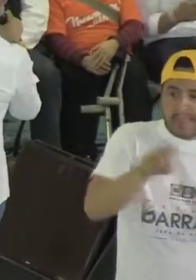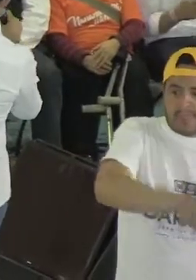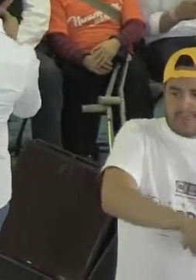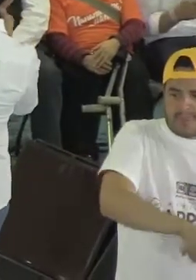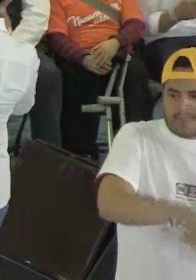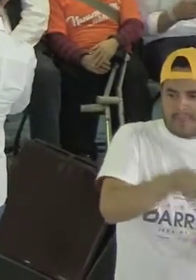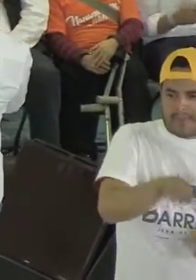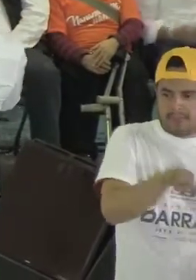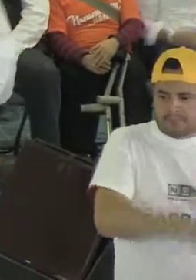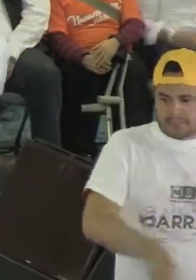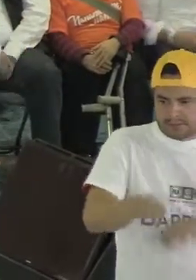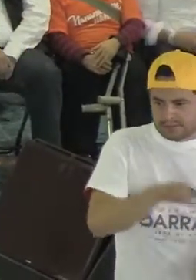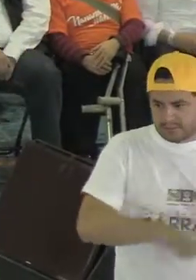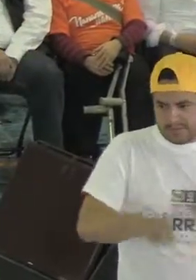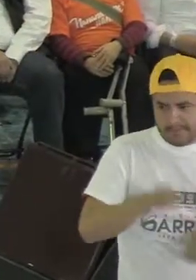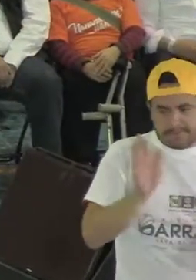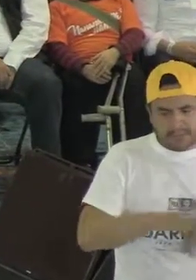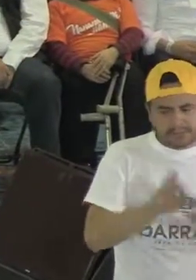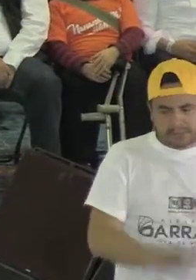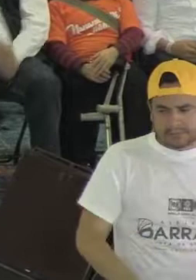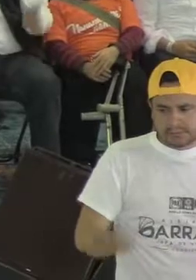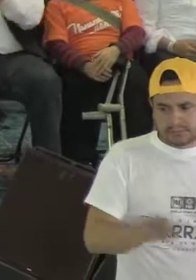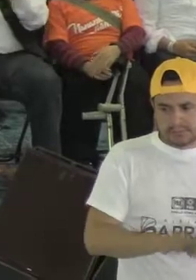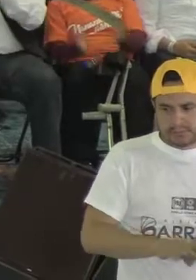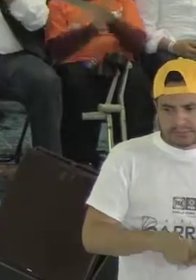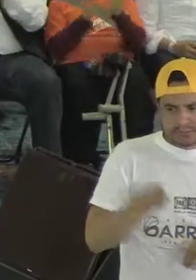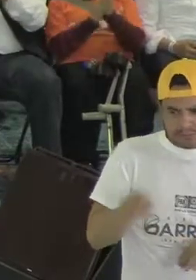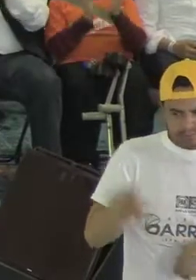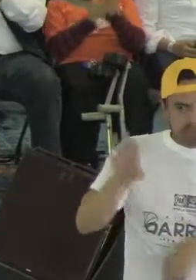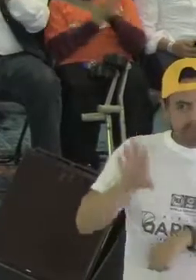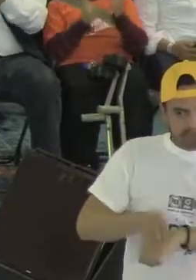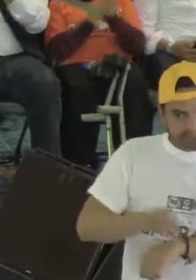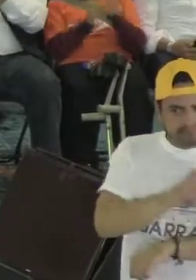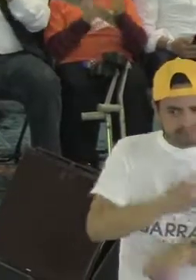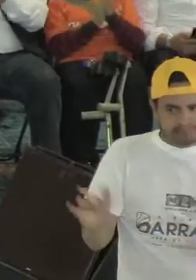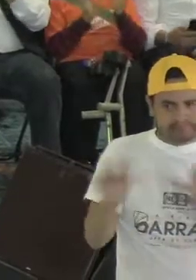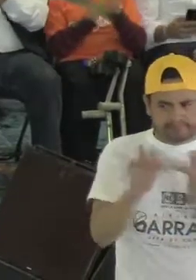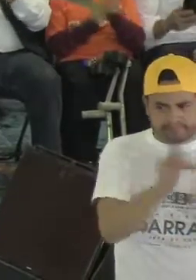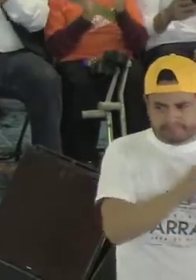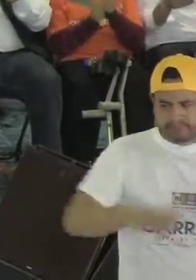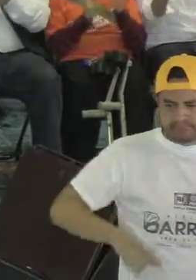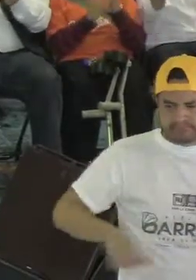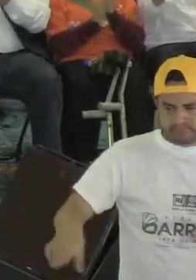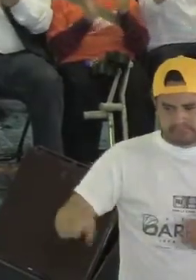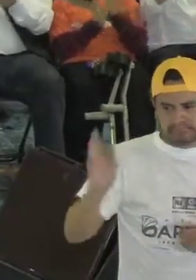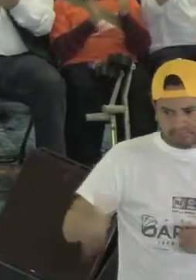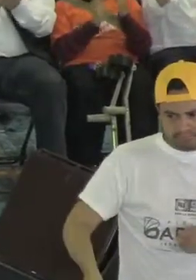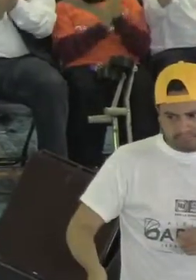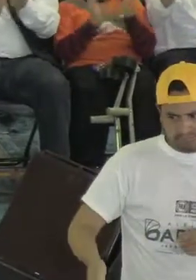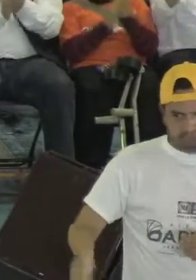vamos a dar prioridad para ser un proveedor del gobierno. Es la forma en la que nosotros vamos a generar las puertas